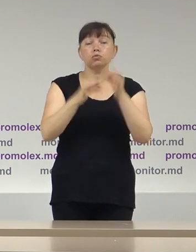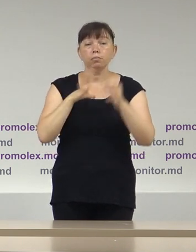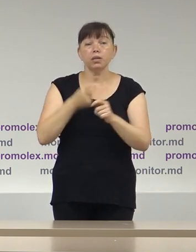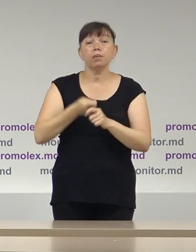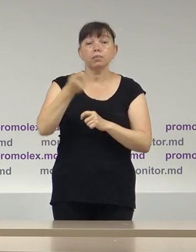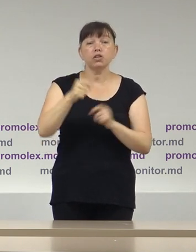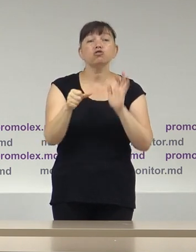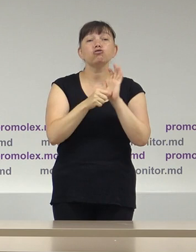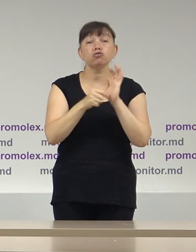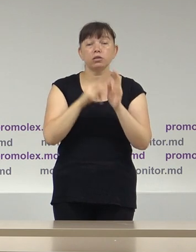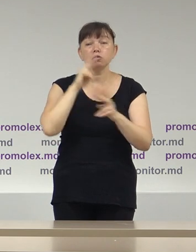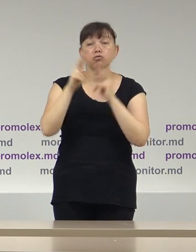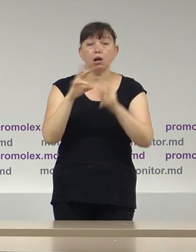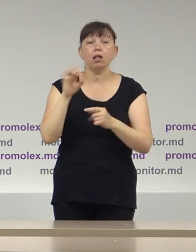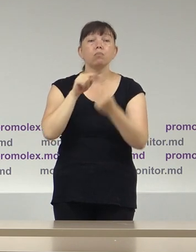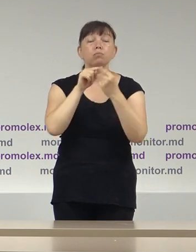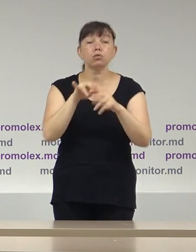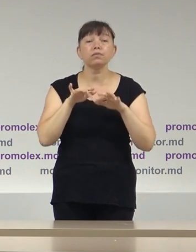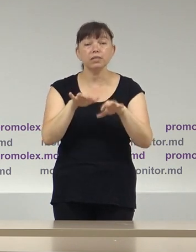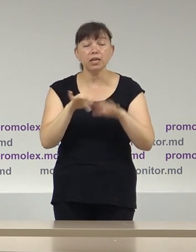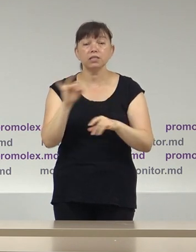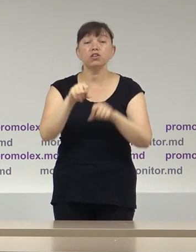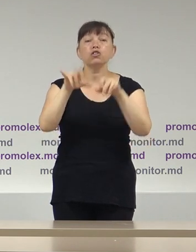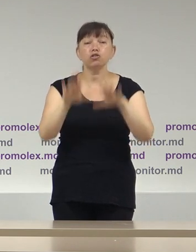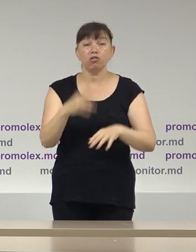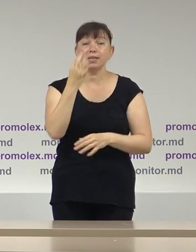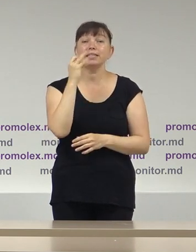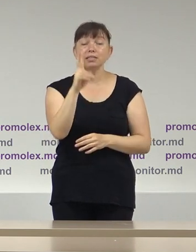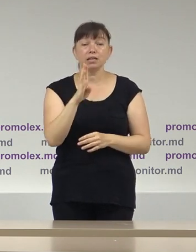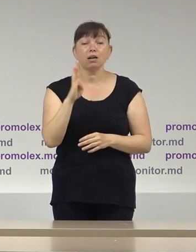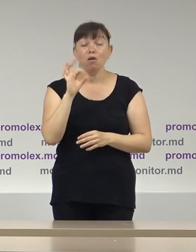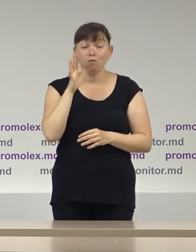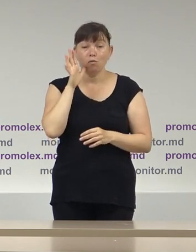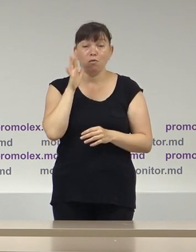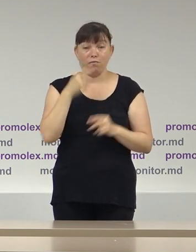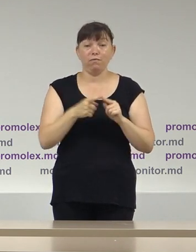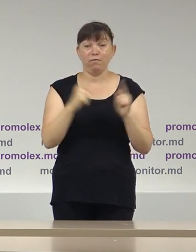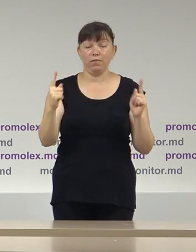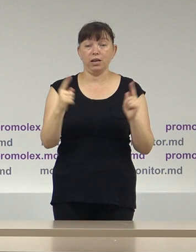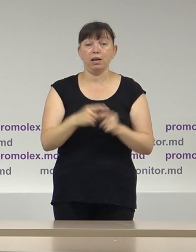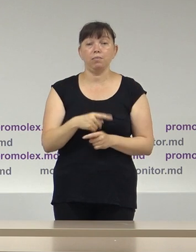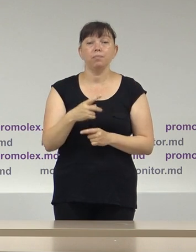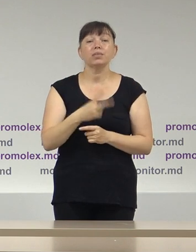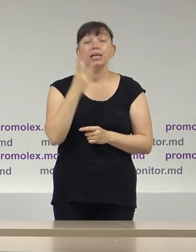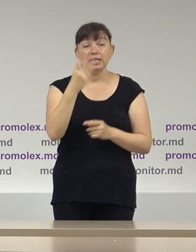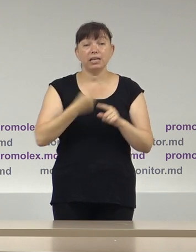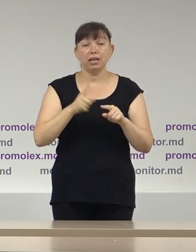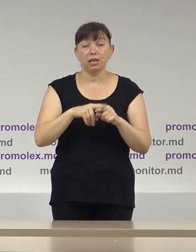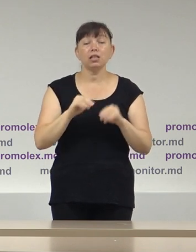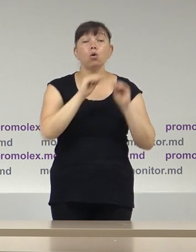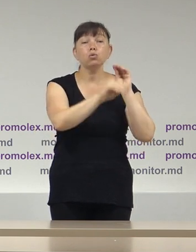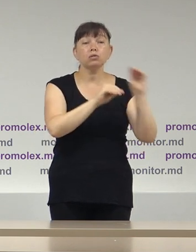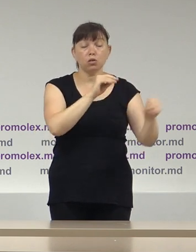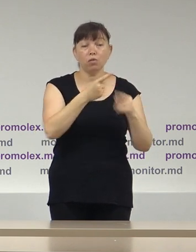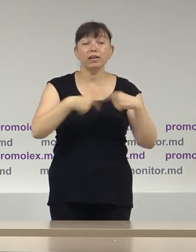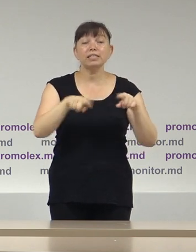cel puțin șase contestații împotriva acțiunilor și hotărârilor CEC în perioada anterioară. Trei se referă la constituirea sexilor de